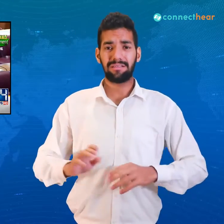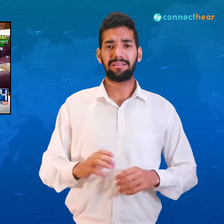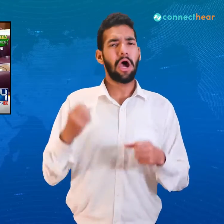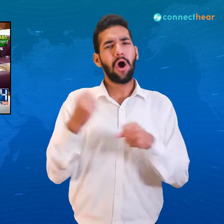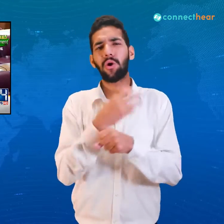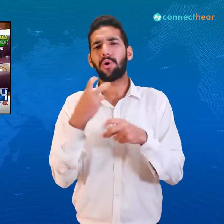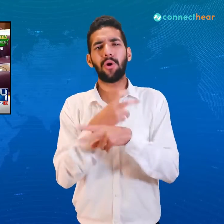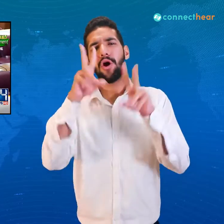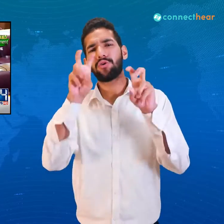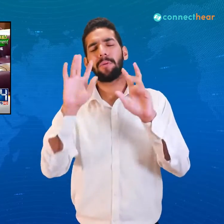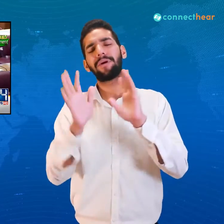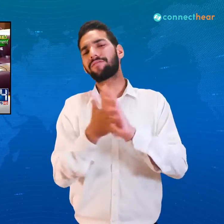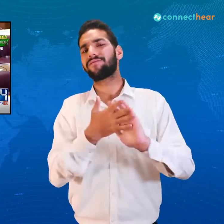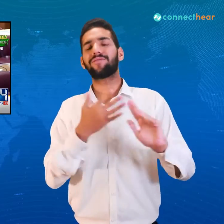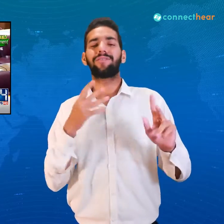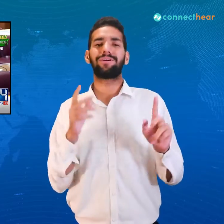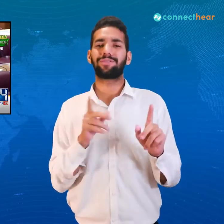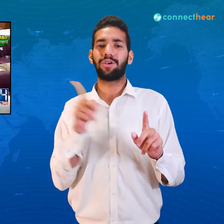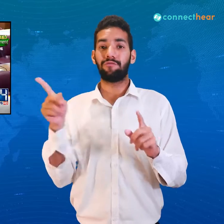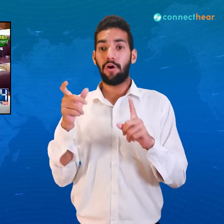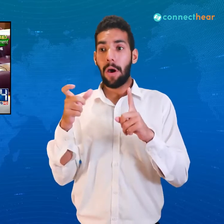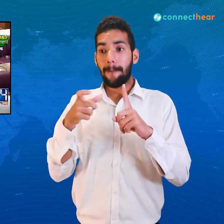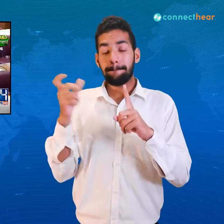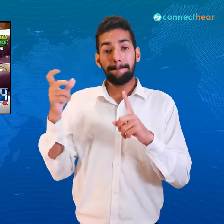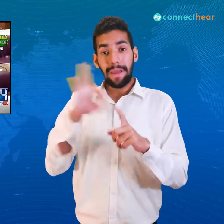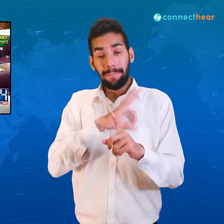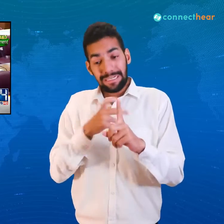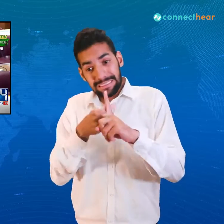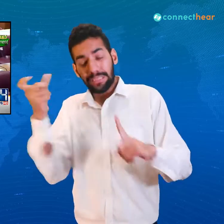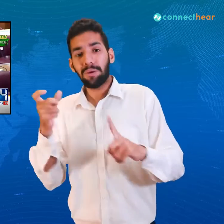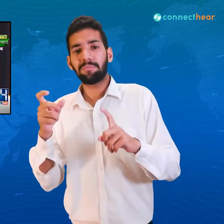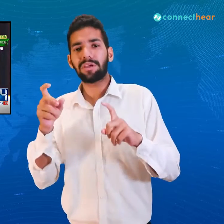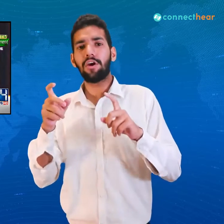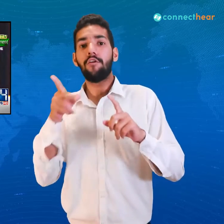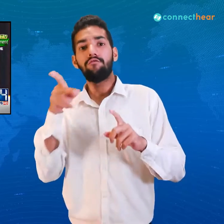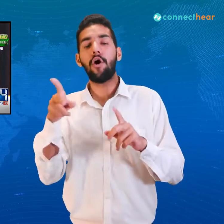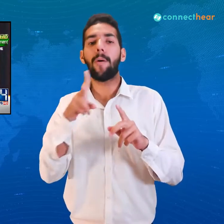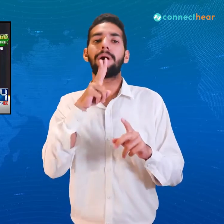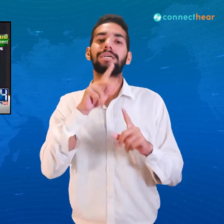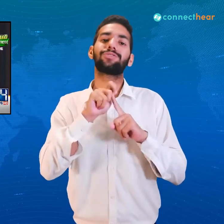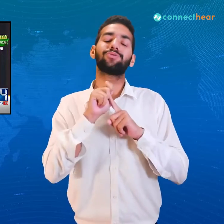چیرمن صاحب محترم آیاز صادق صاحب کہ روز صرف بہانہ ہے عمران خان نشانہ ہے